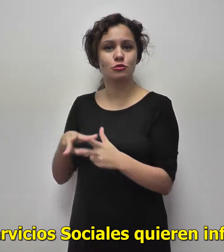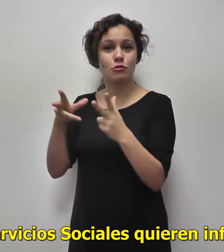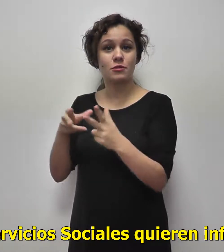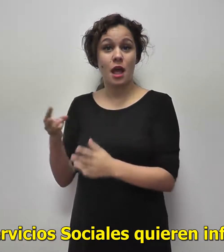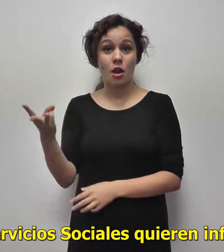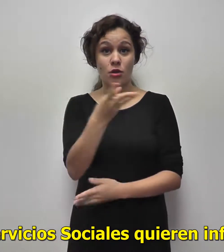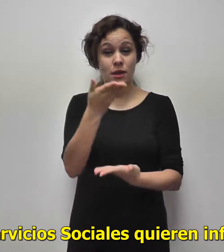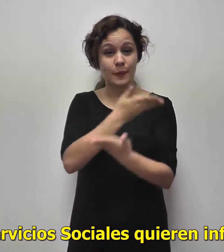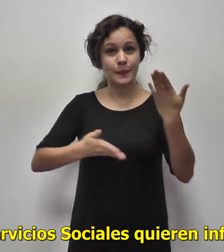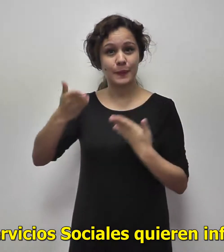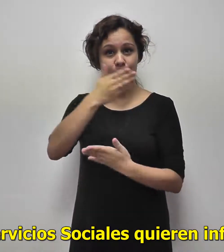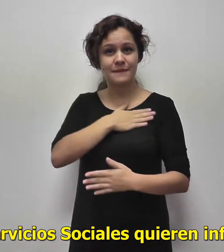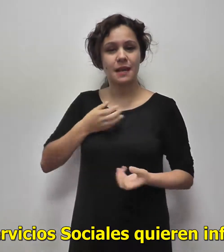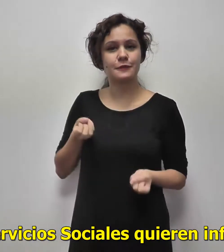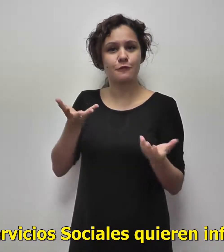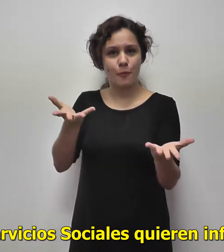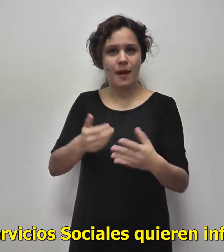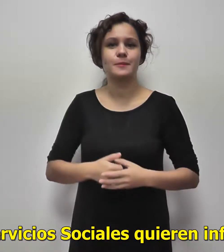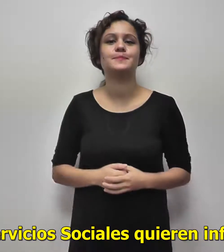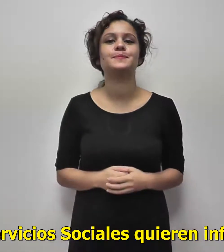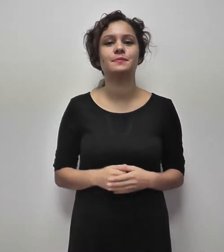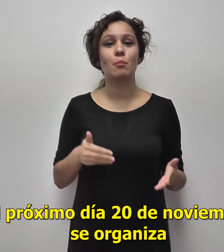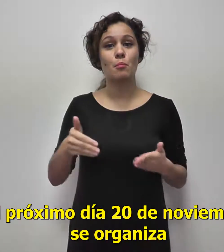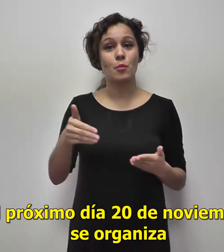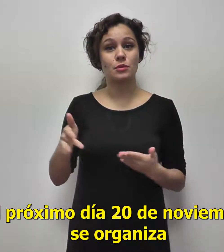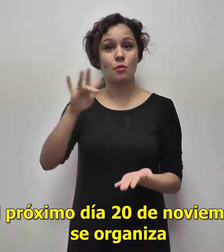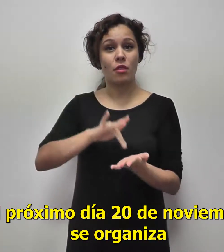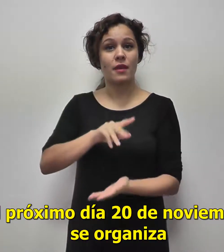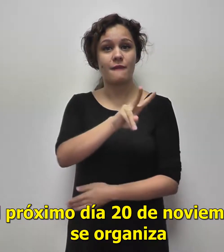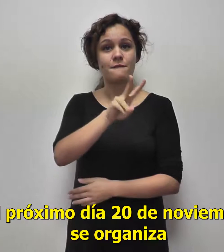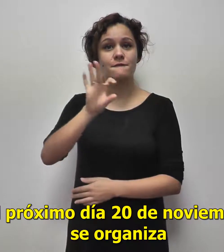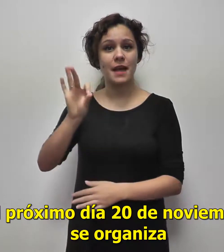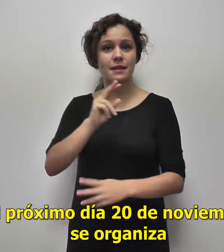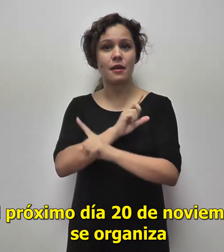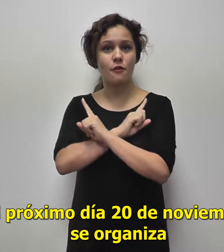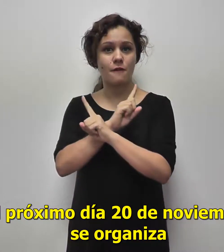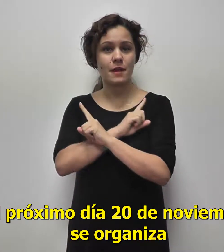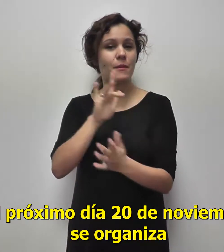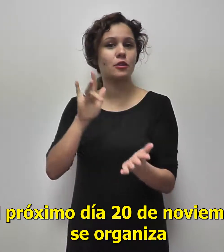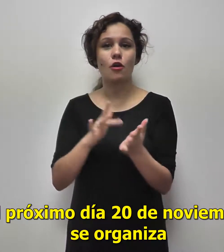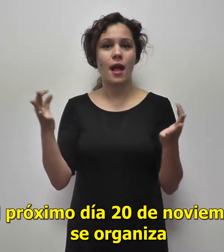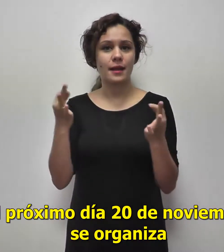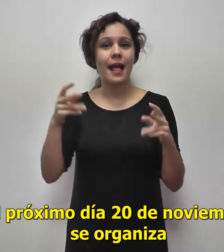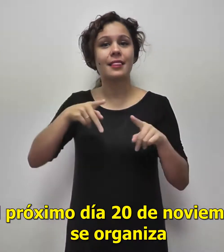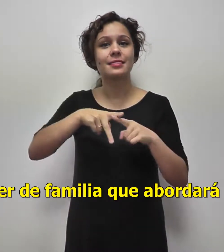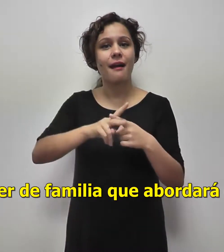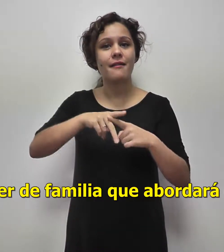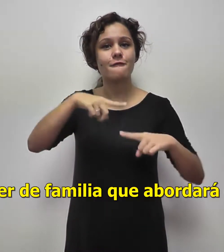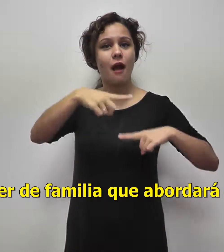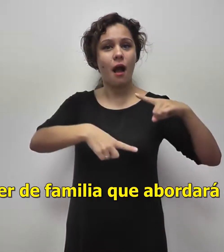Servicios Sociales, quieren informar. El próximo día 20 de noviembre se organiza un